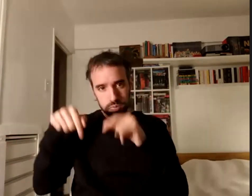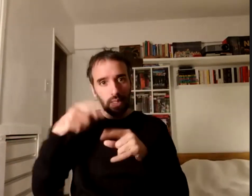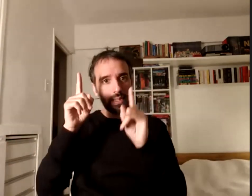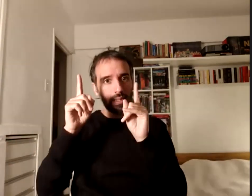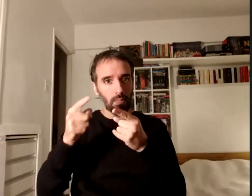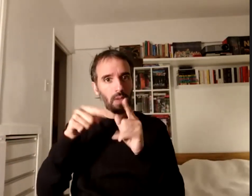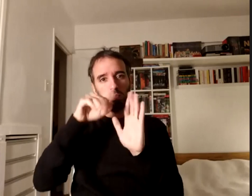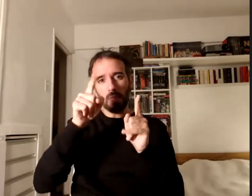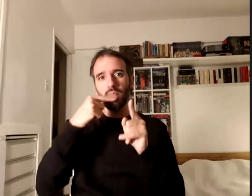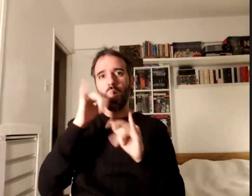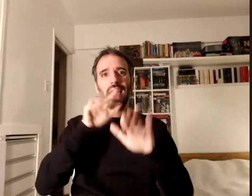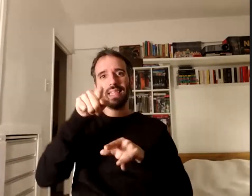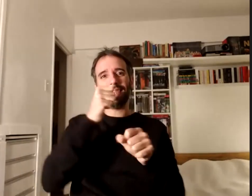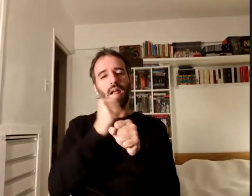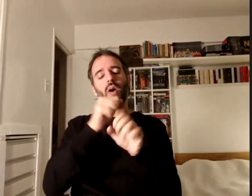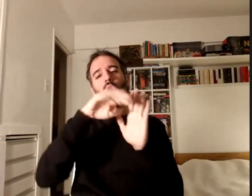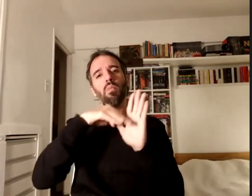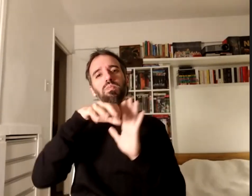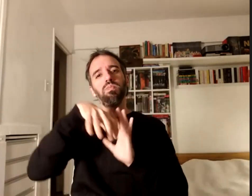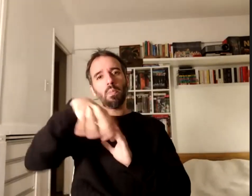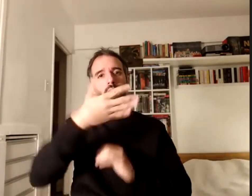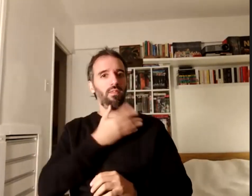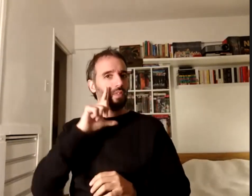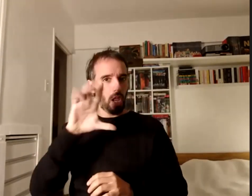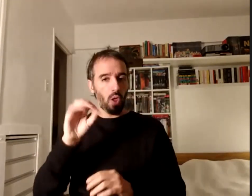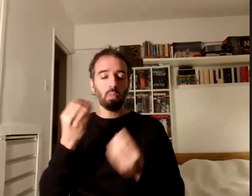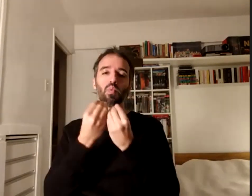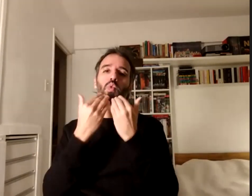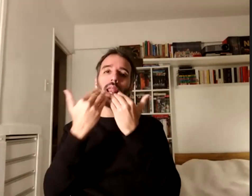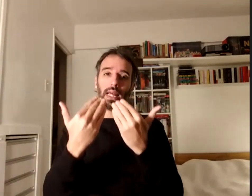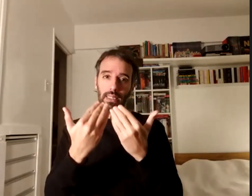como articula filo así que muchas gracias y felicitaciones nuevamente por el libro